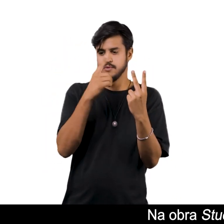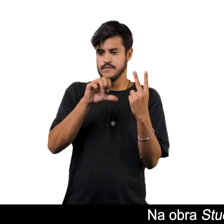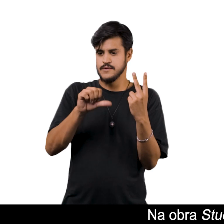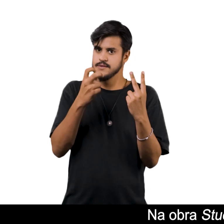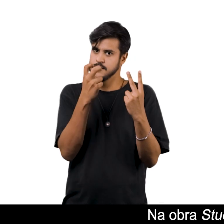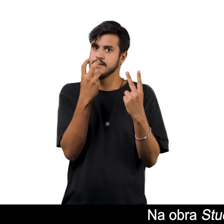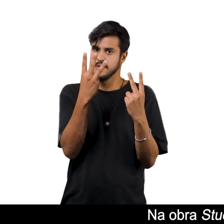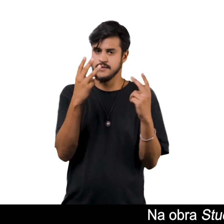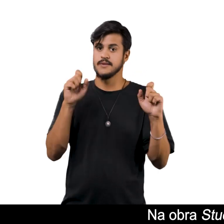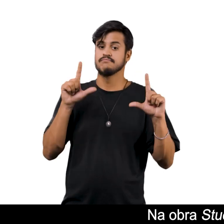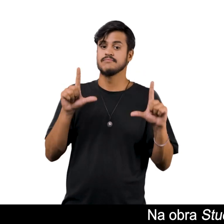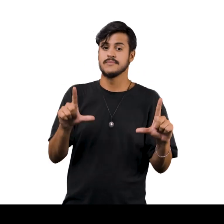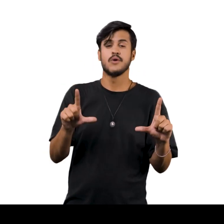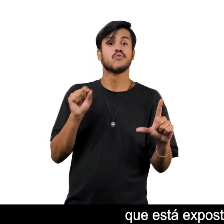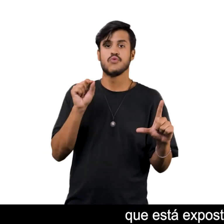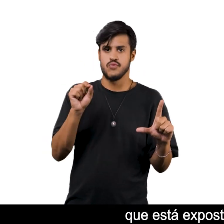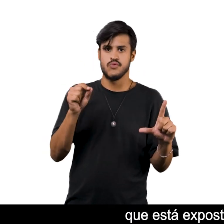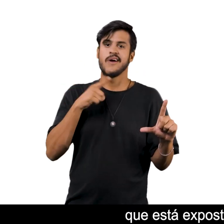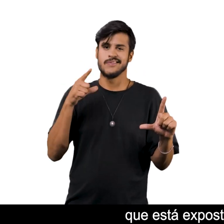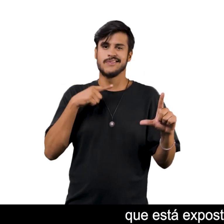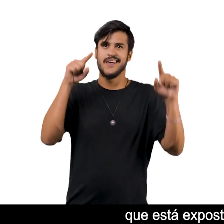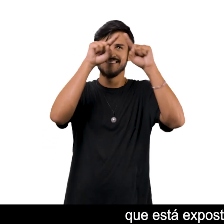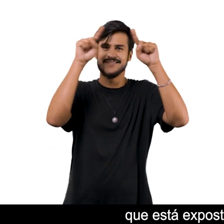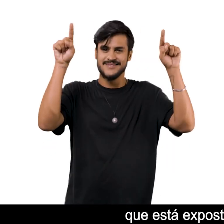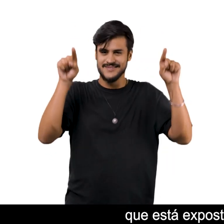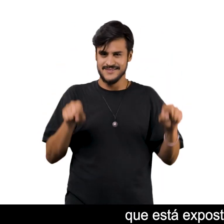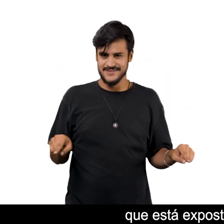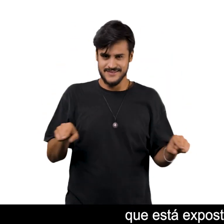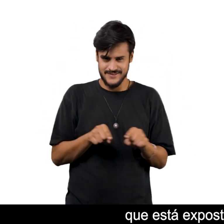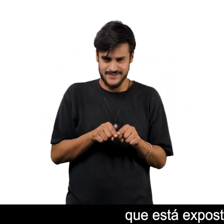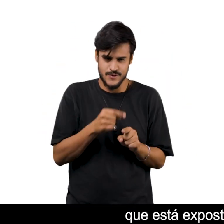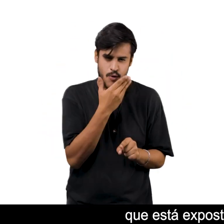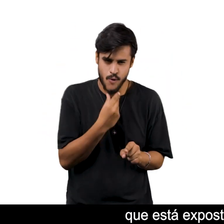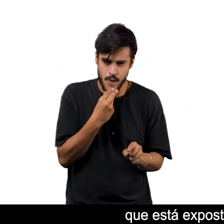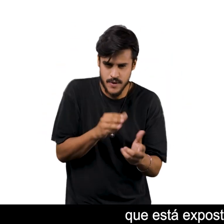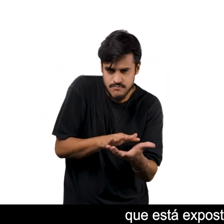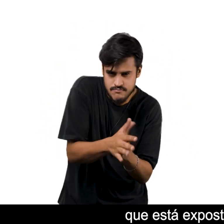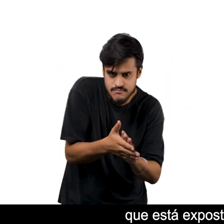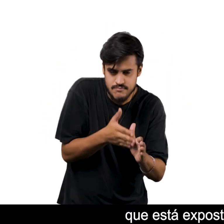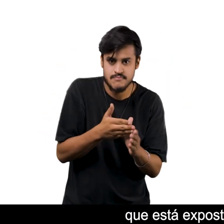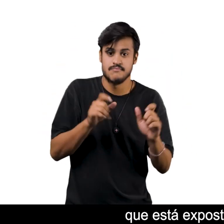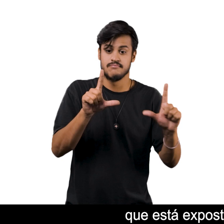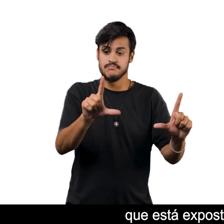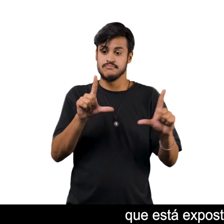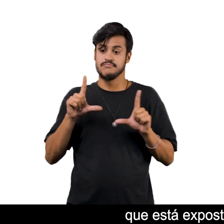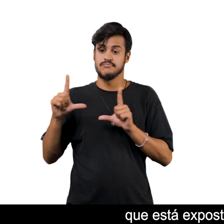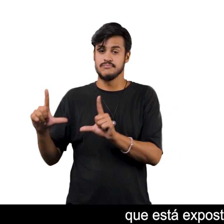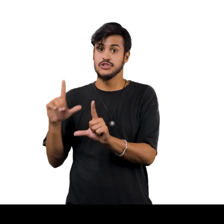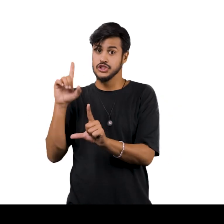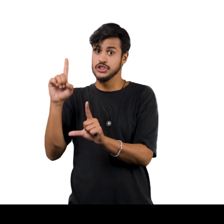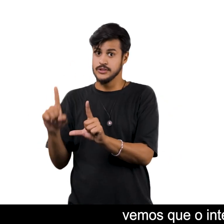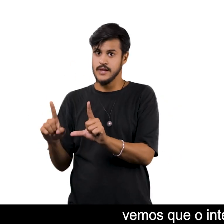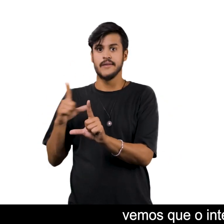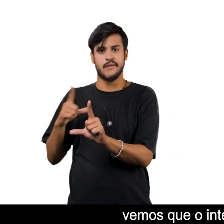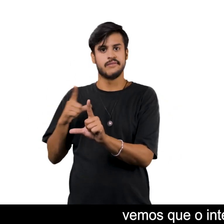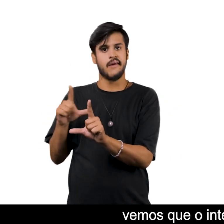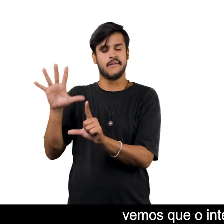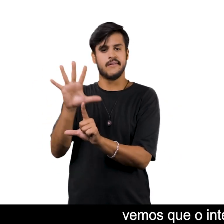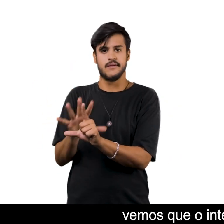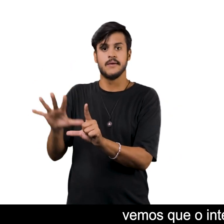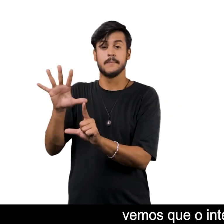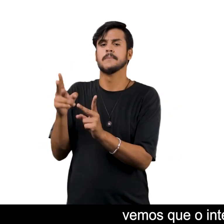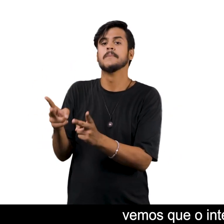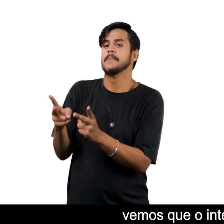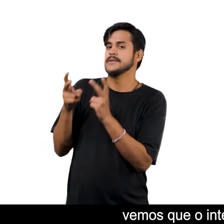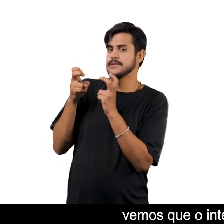1952-1953 Que está exposta do lado direito De Homem em um lavatório Vemos que o